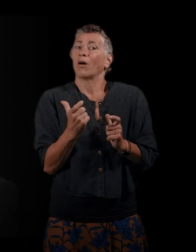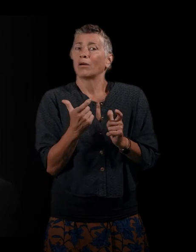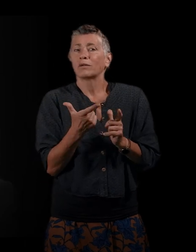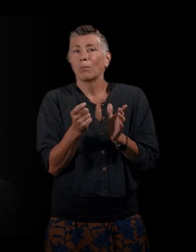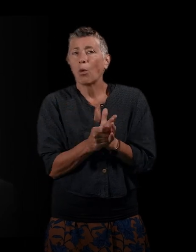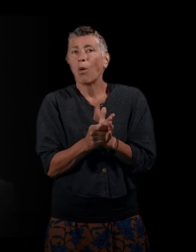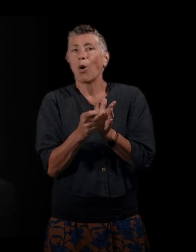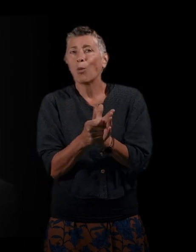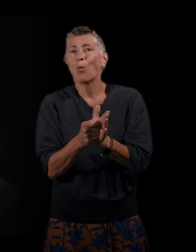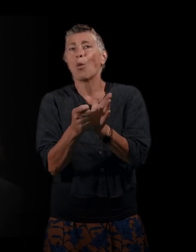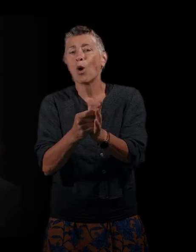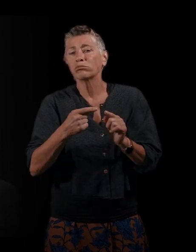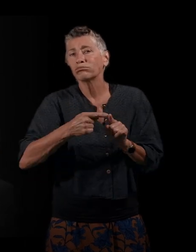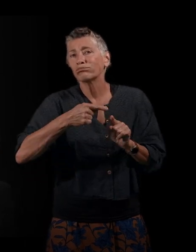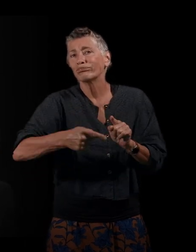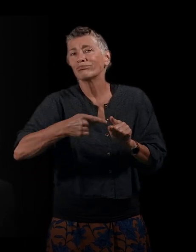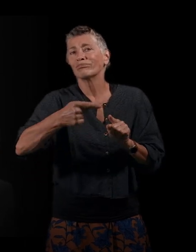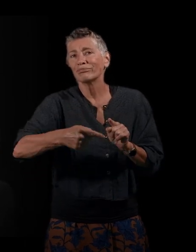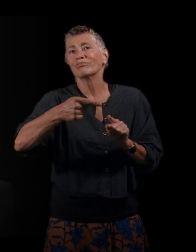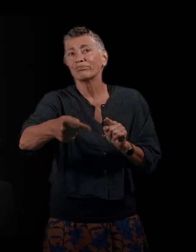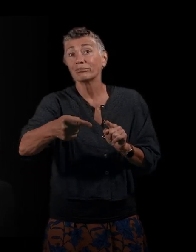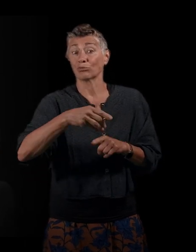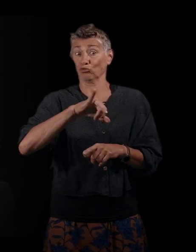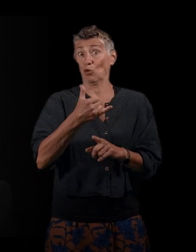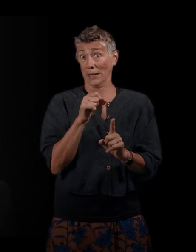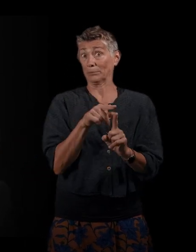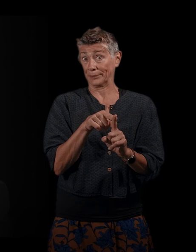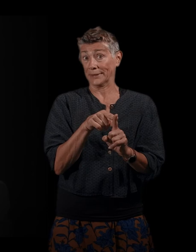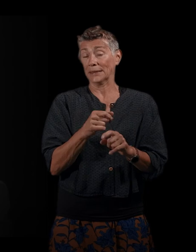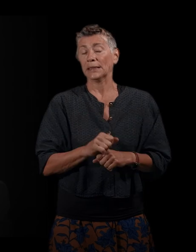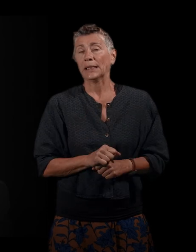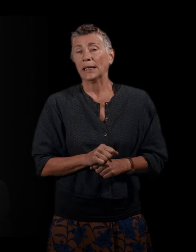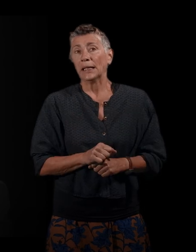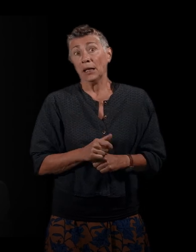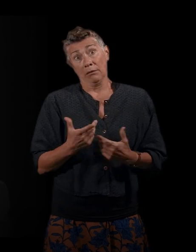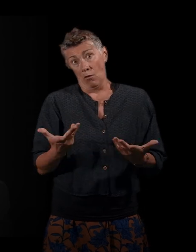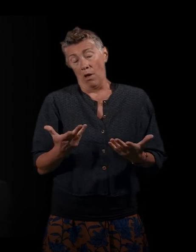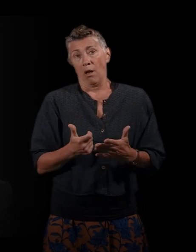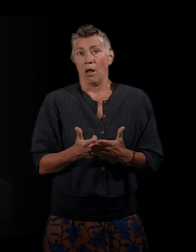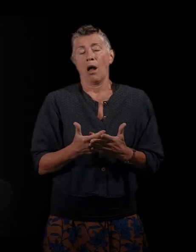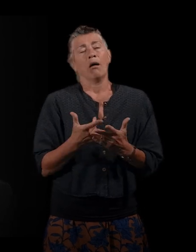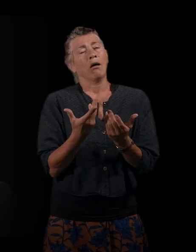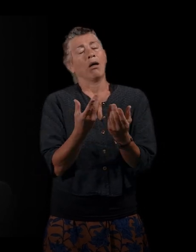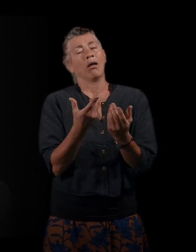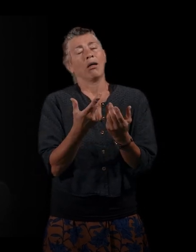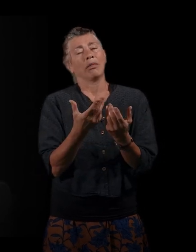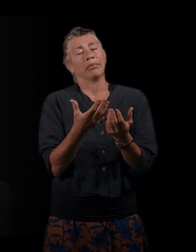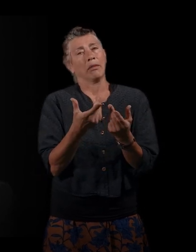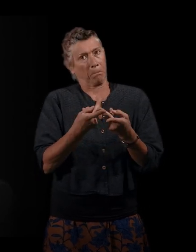plusieurs étapes de leur parcours. Julienne en fait partie. Et donc, voilà, avec l'accord de Julienne, j'ai voulu restituer son